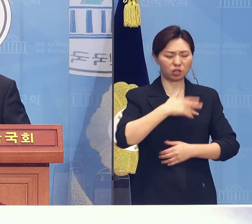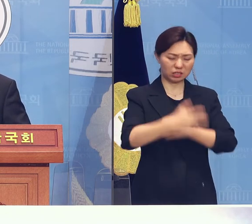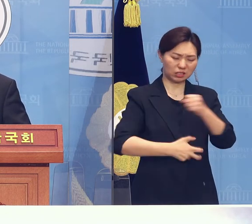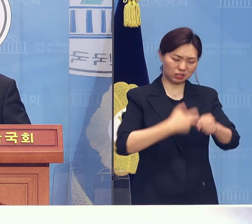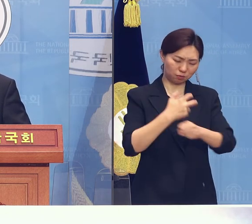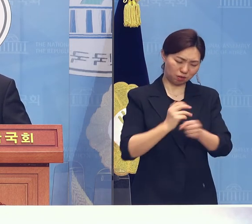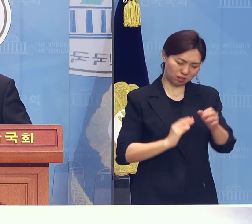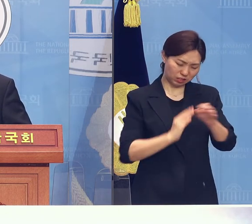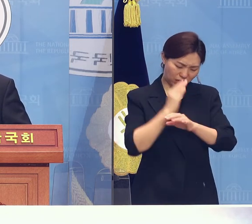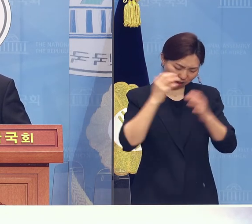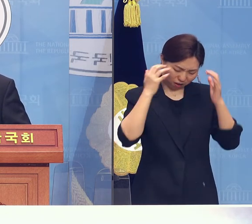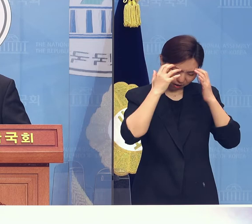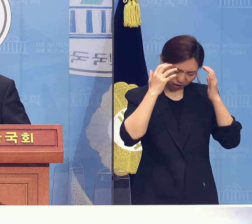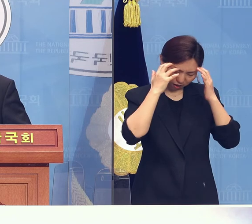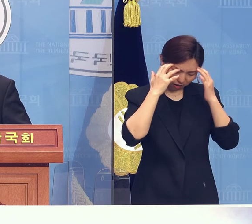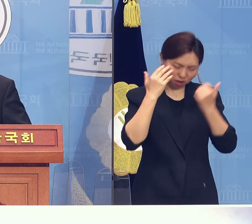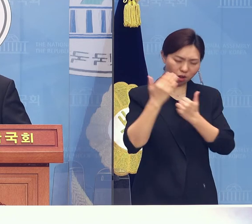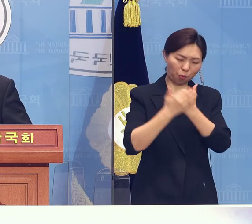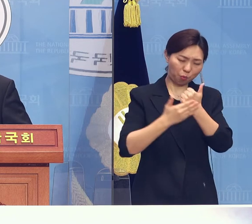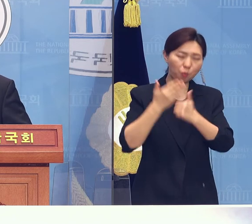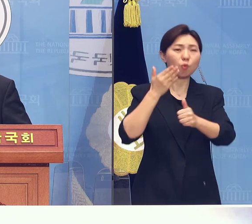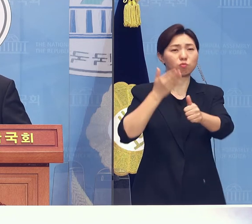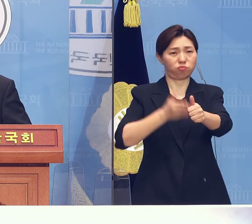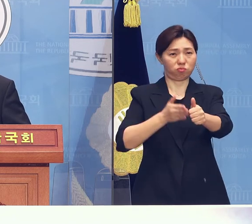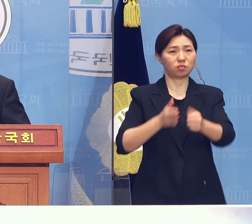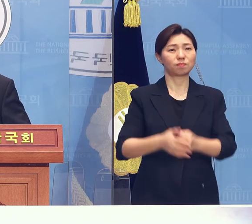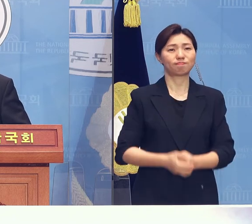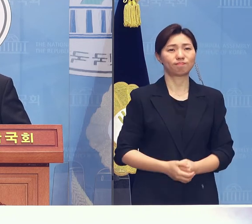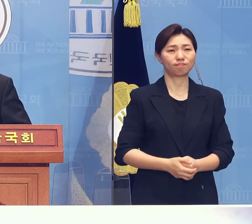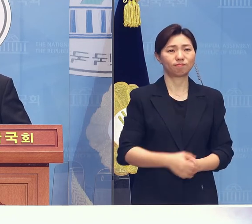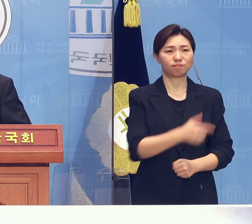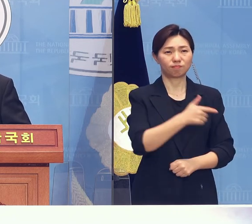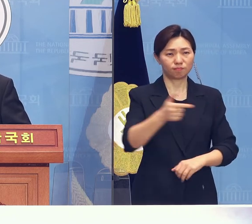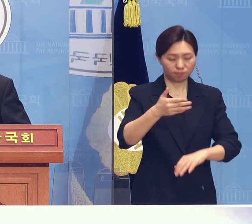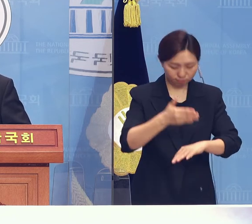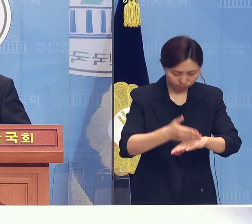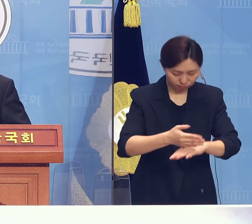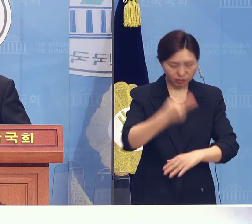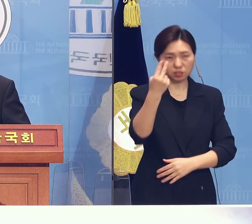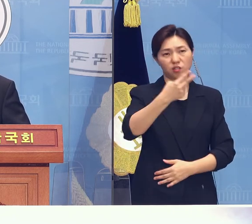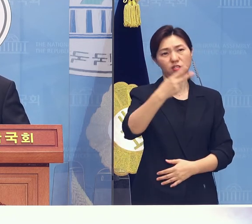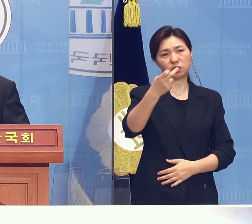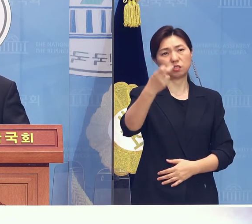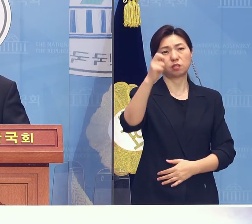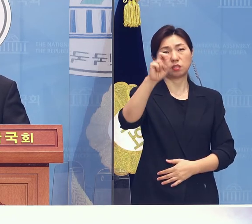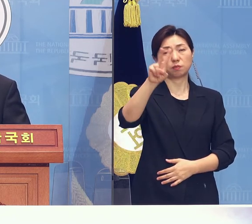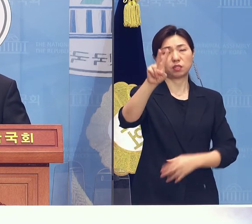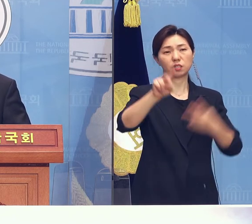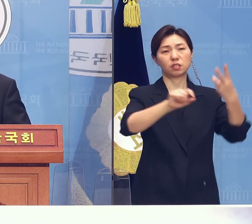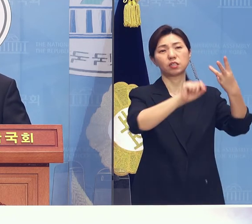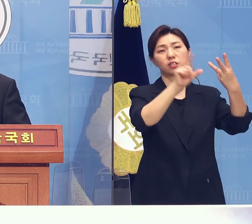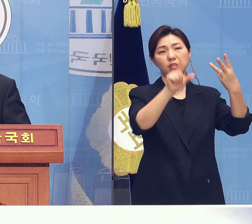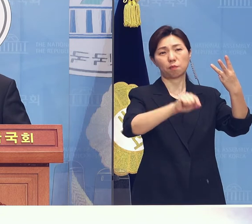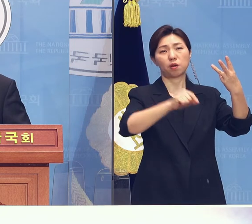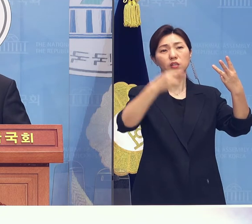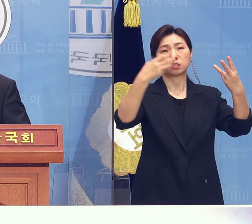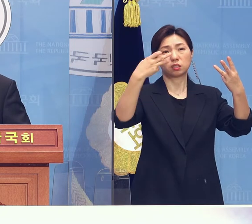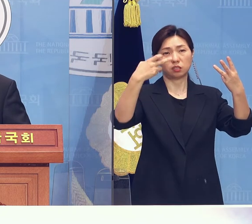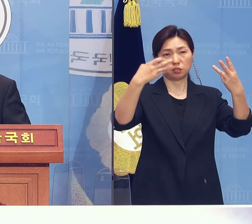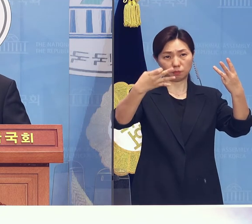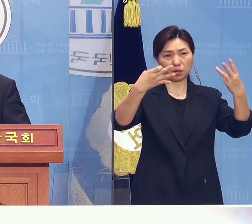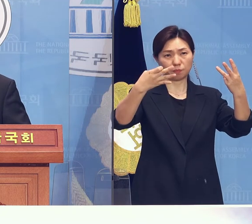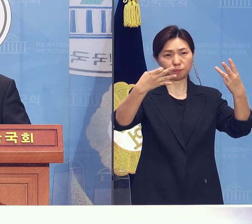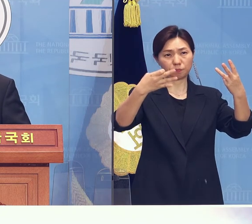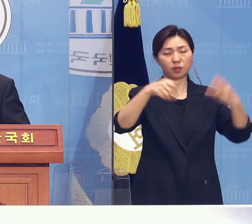주시기를 간곡히 부탁드립니다. 감사합니다. 2022년 3월 14일 누군이